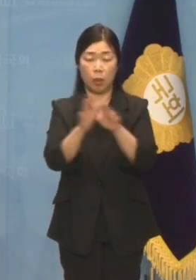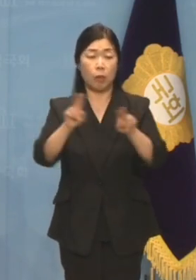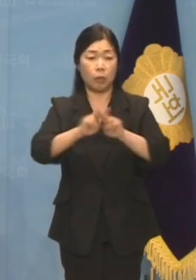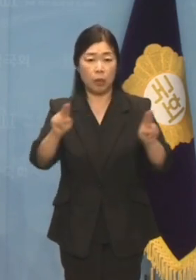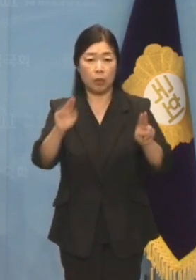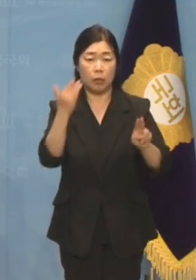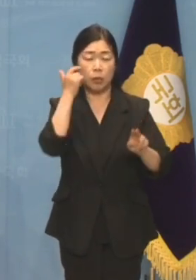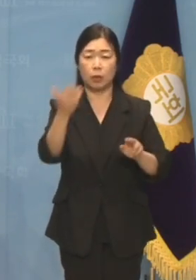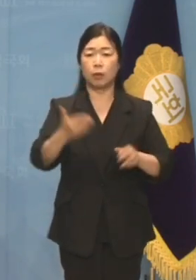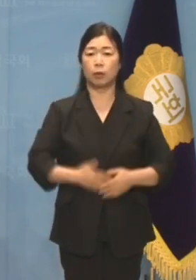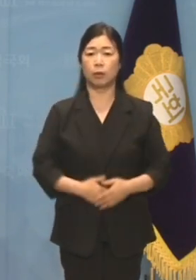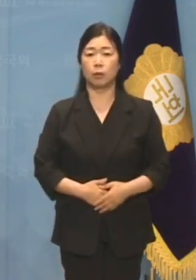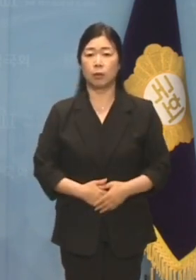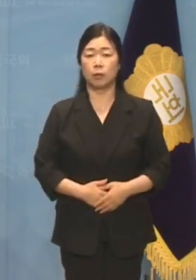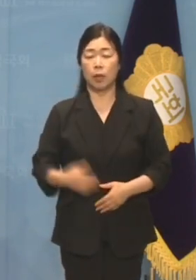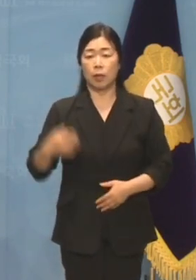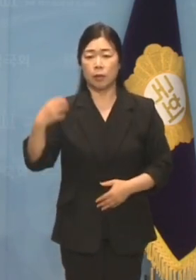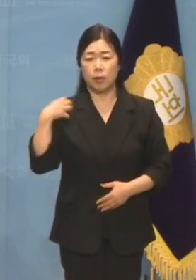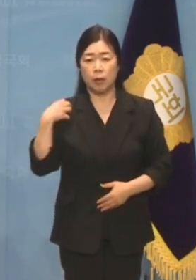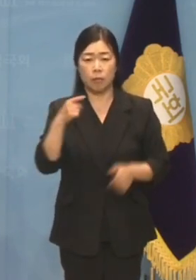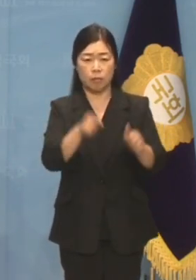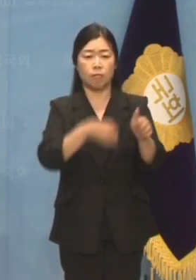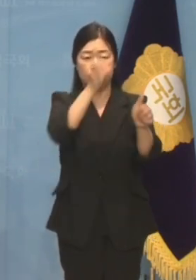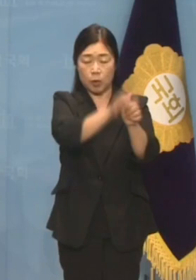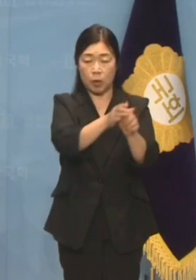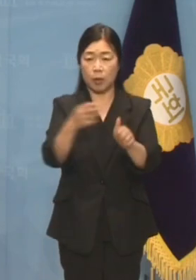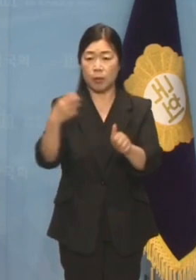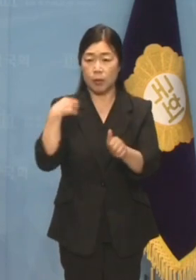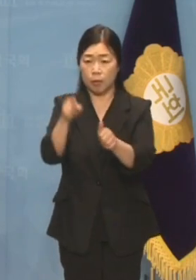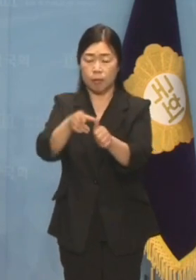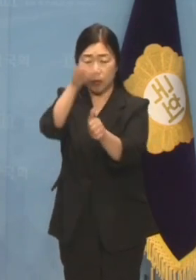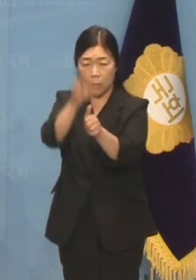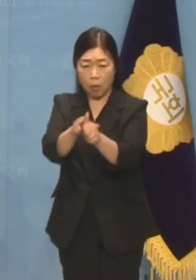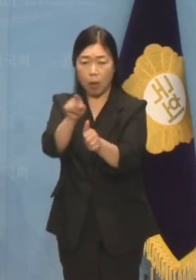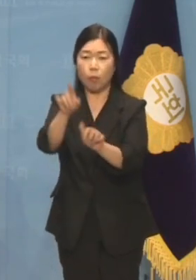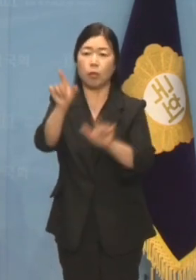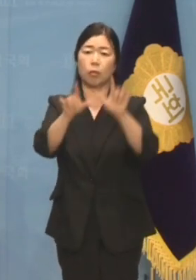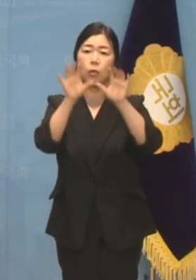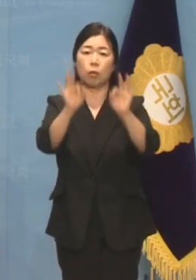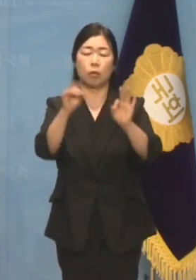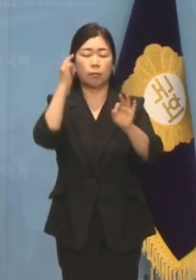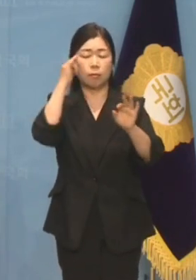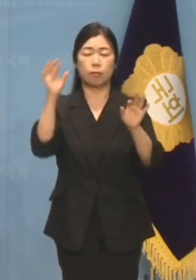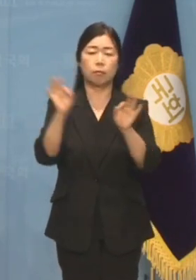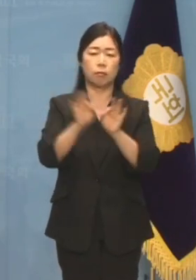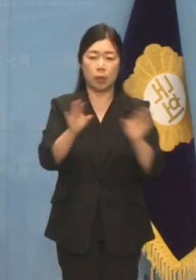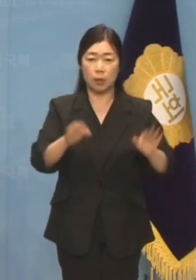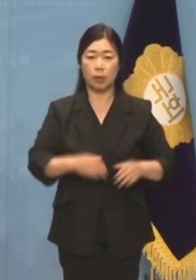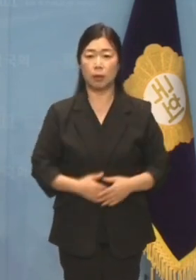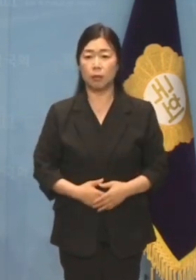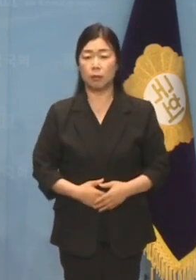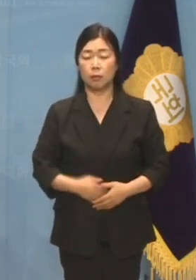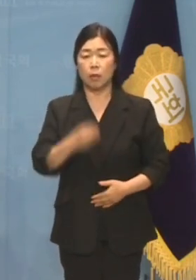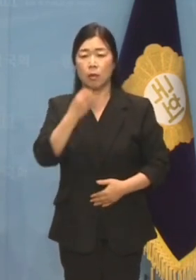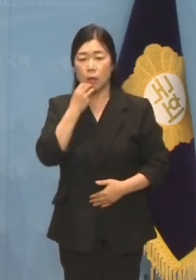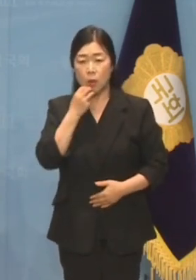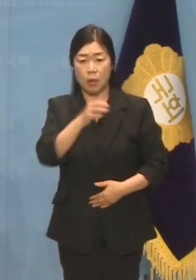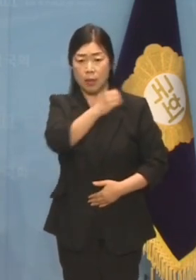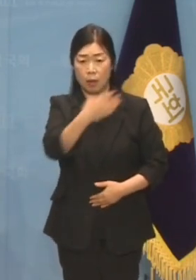어이없는 책임 증가에 국민들은 아연 실색입니다. 국민은 서울